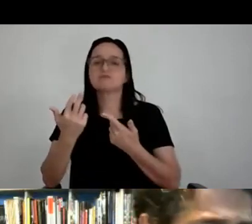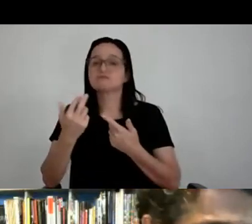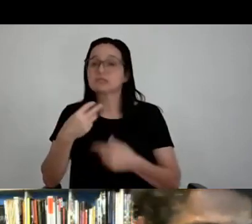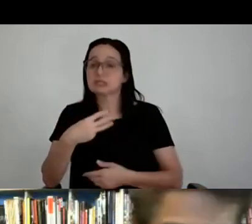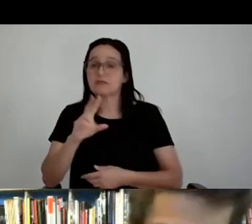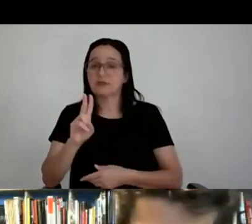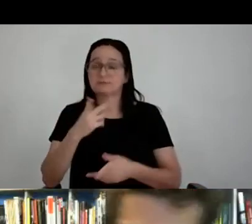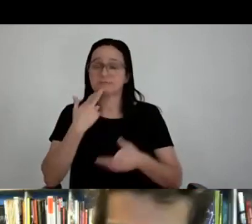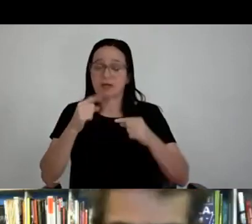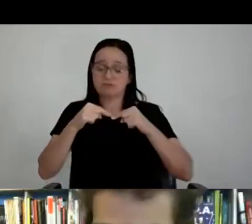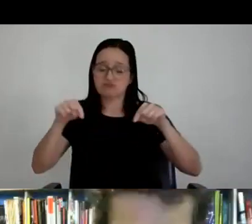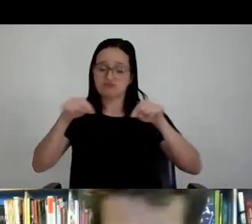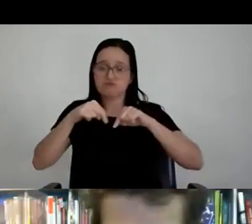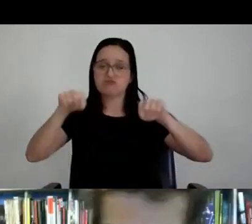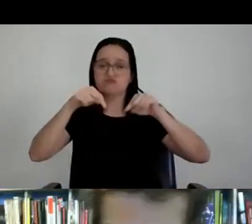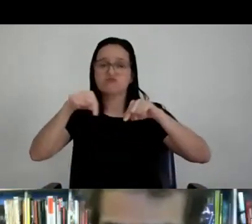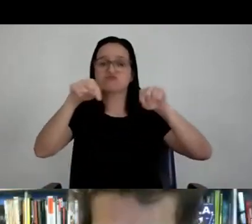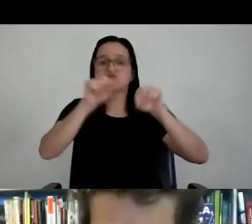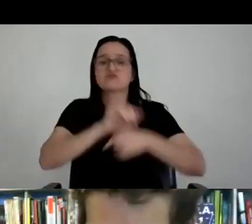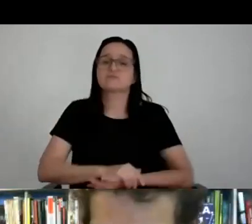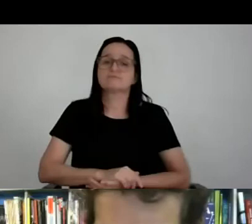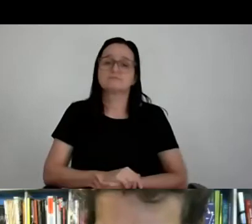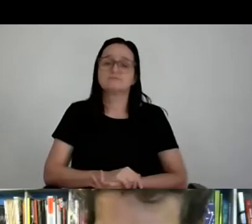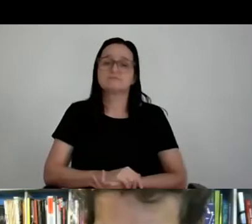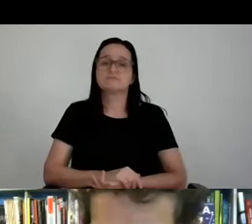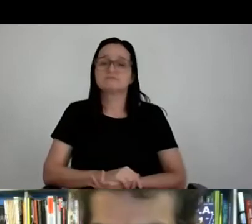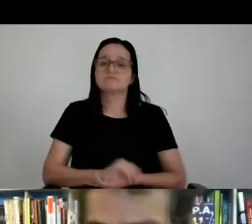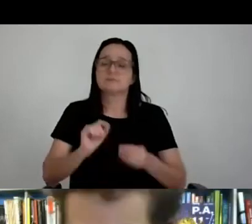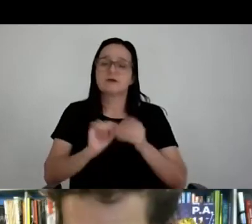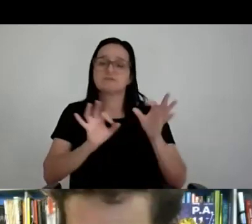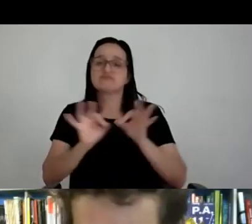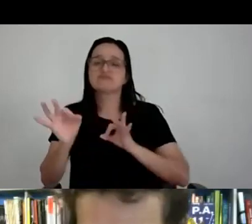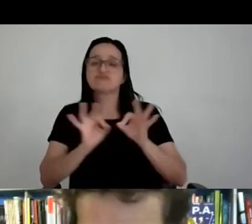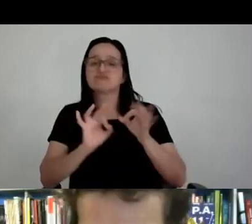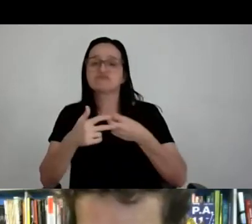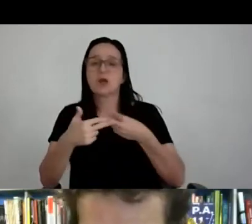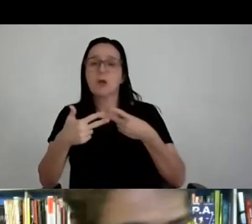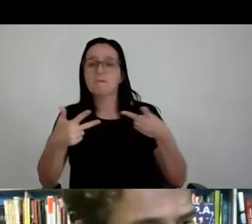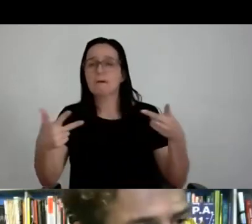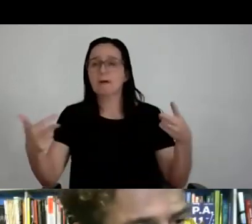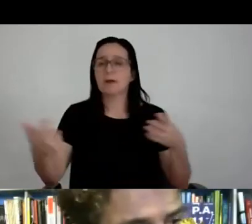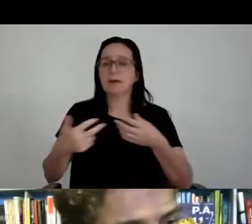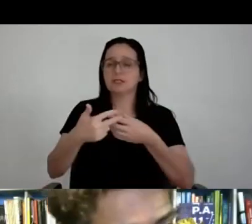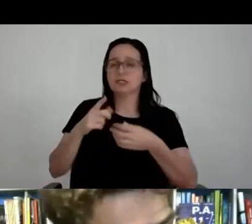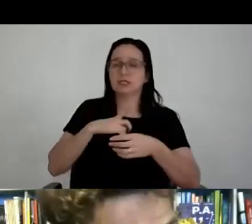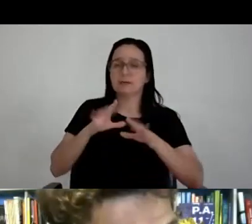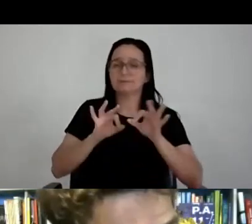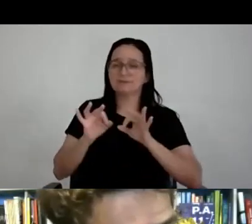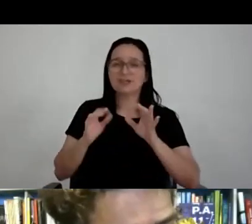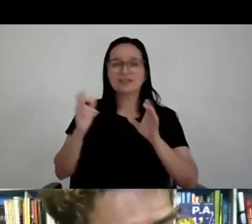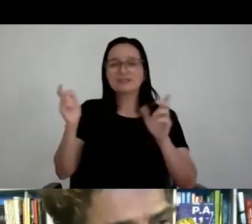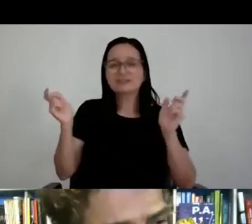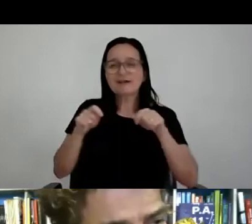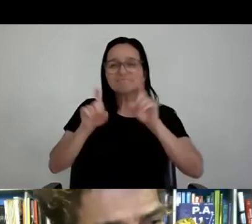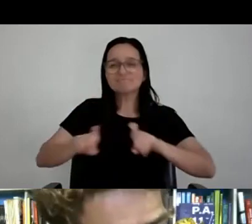produzimos, só para vocês entenderem a capilaridade dessas estruturas, desses softwares da gente, né? Cada